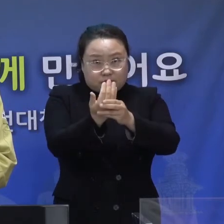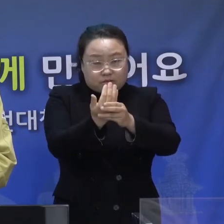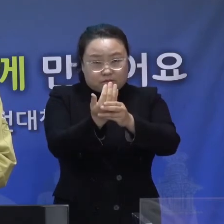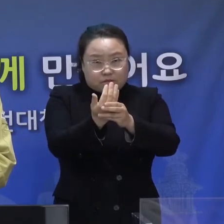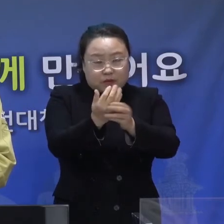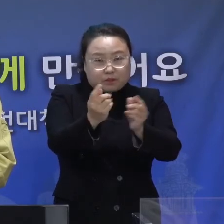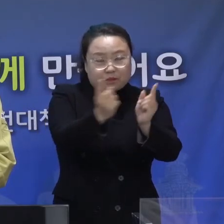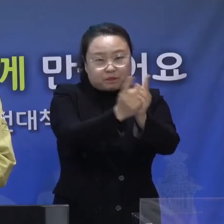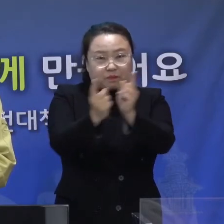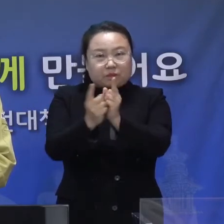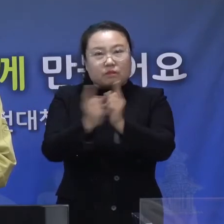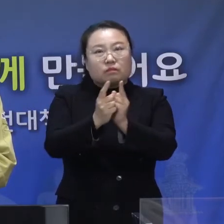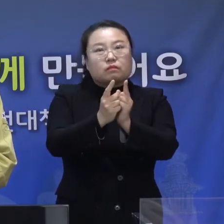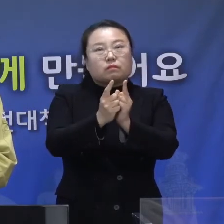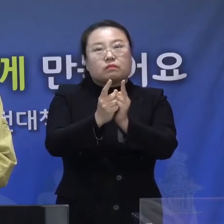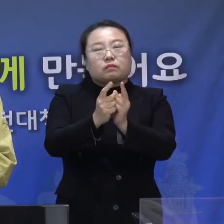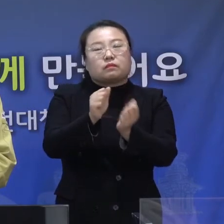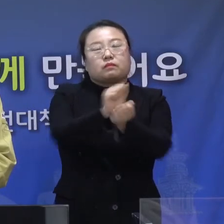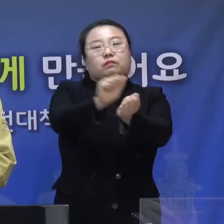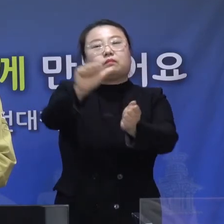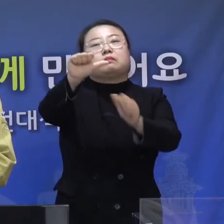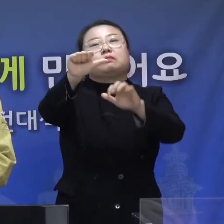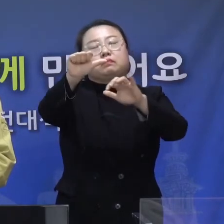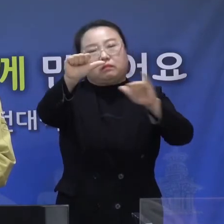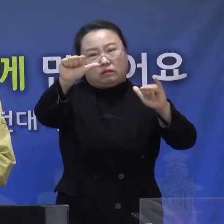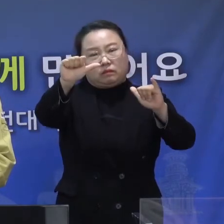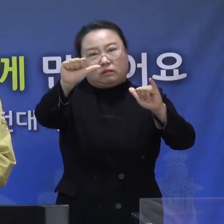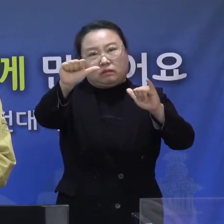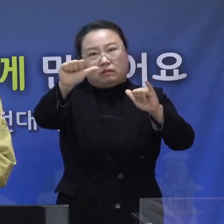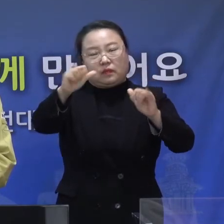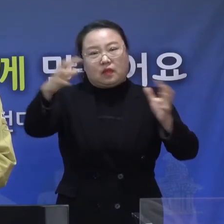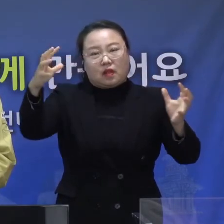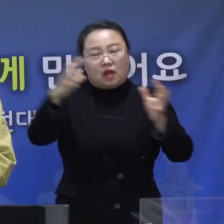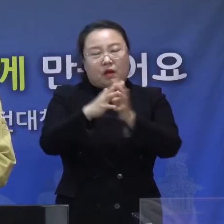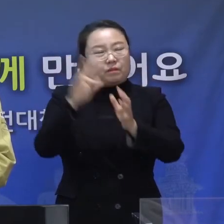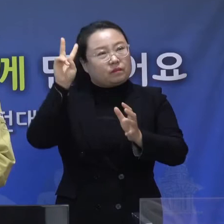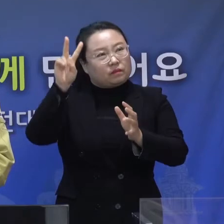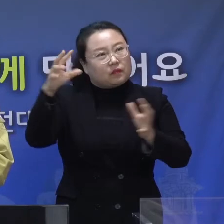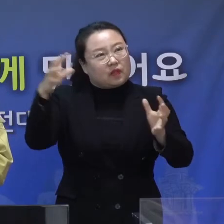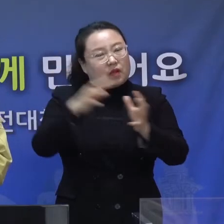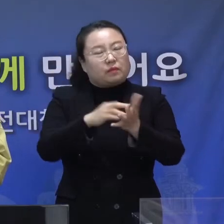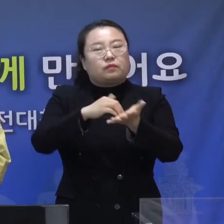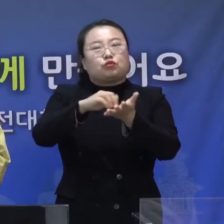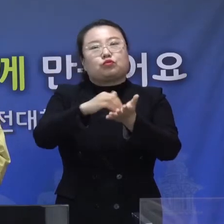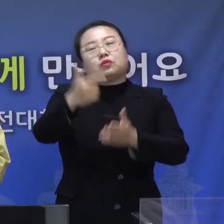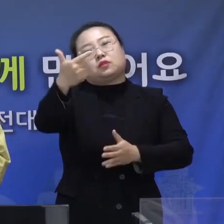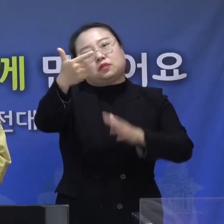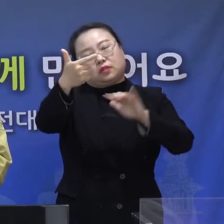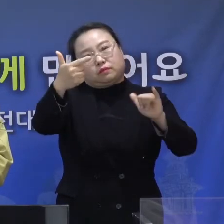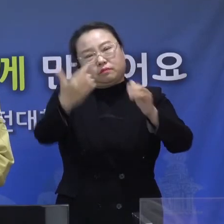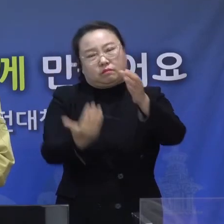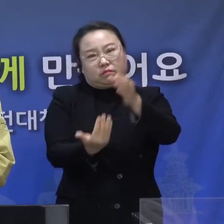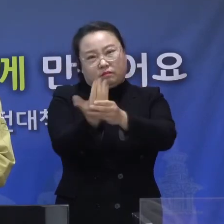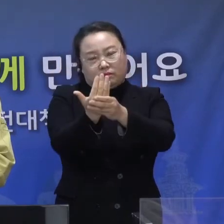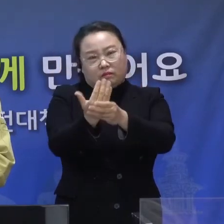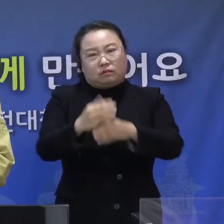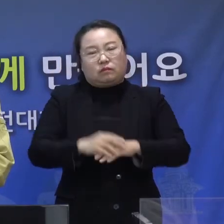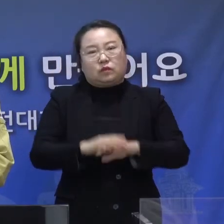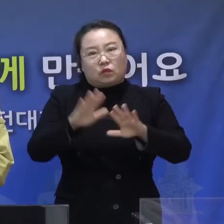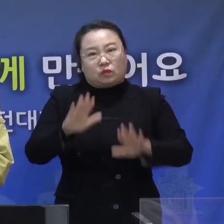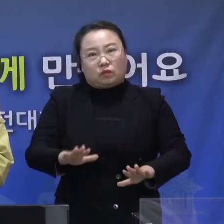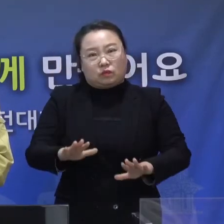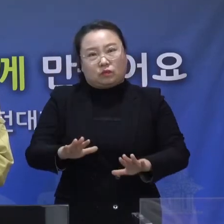오늘 추가로 확증이 되어서 이틀 새 6명의 확진자가 추가로 발생했습니다. 오늘